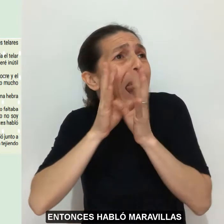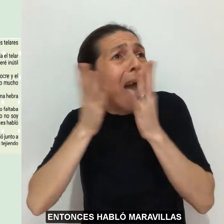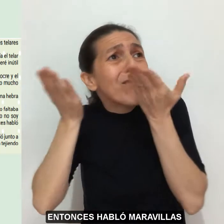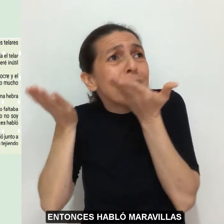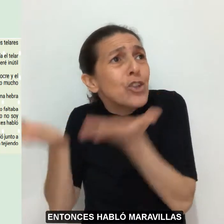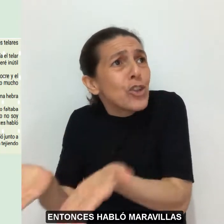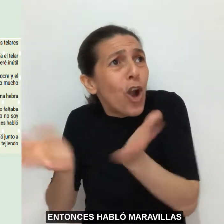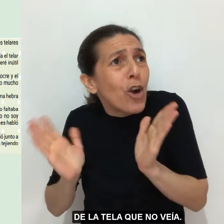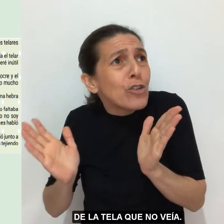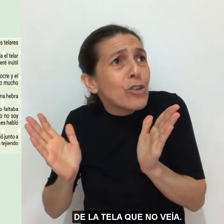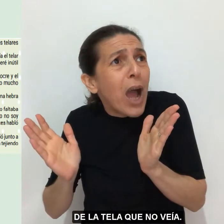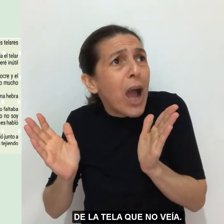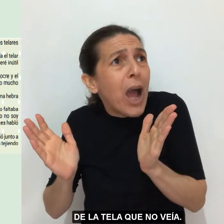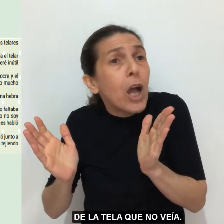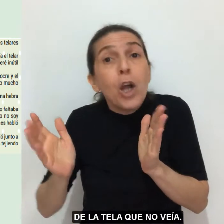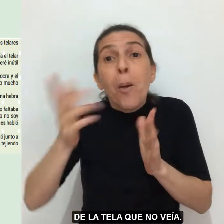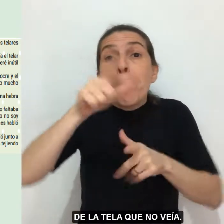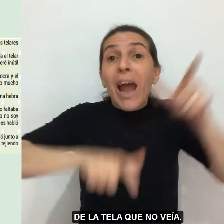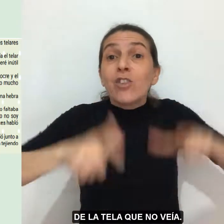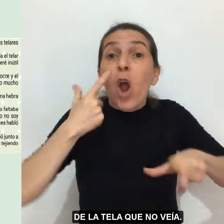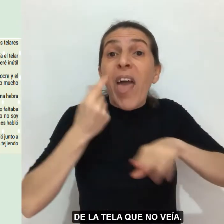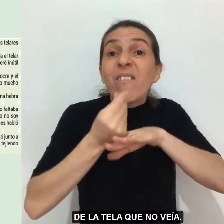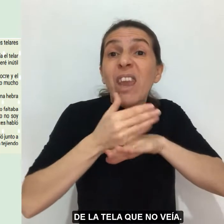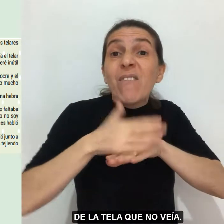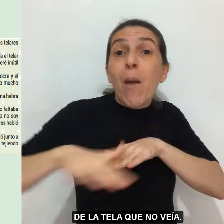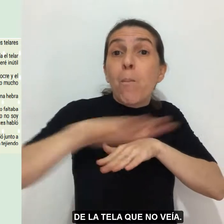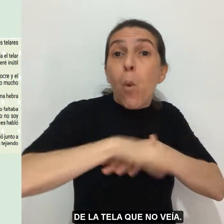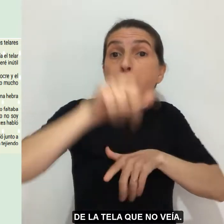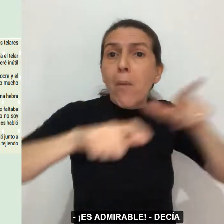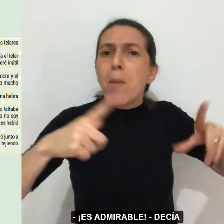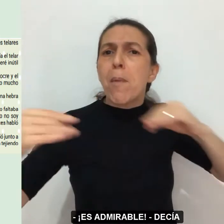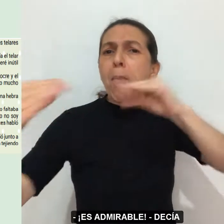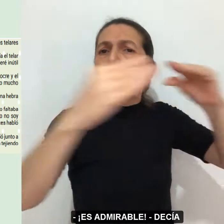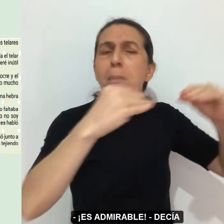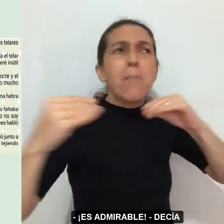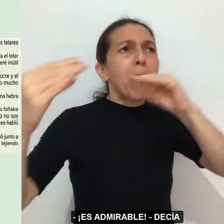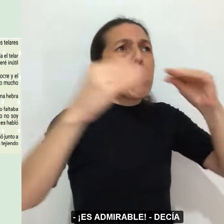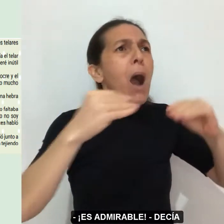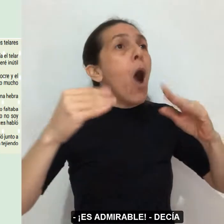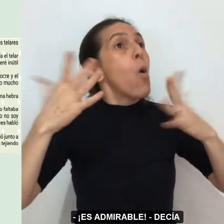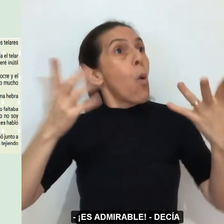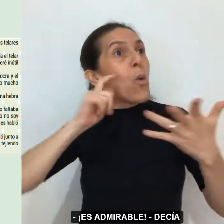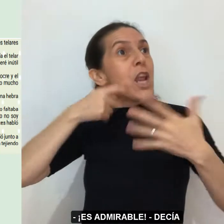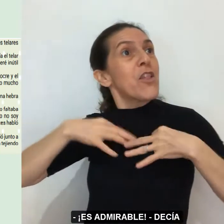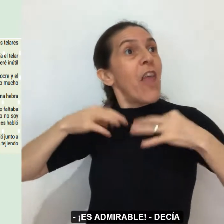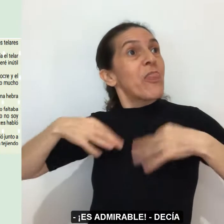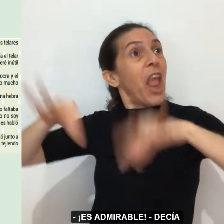maravillas de la tela que no veía. —¡Es admirable! —decía.